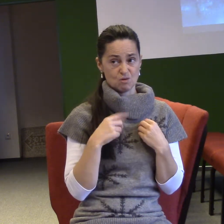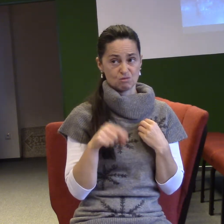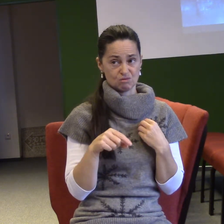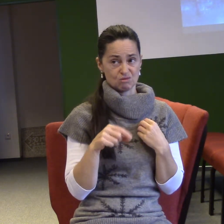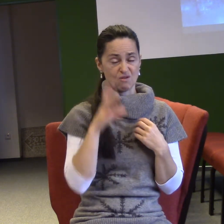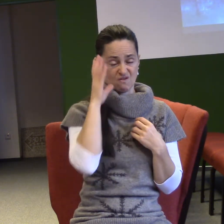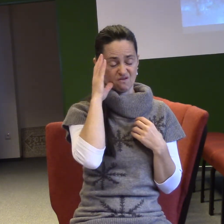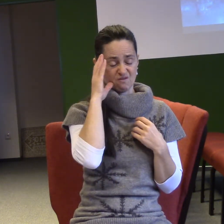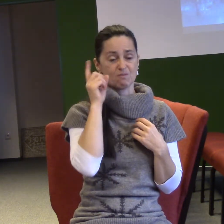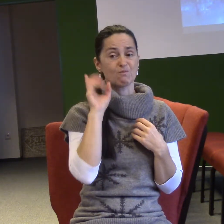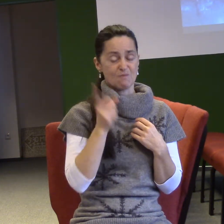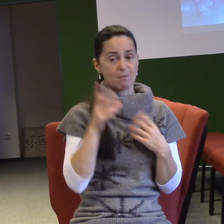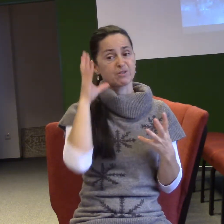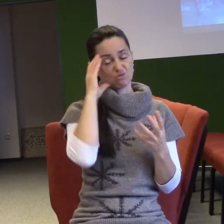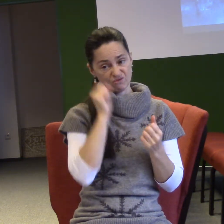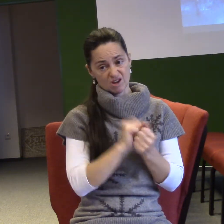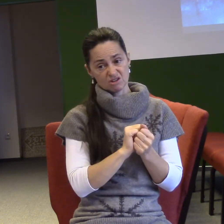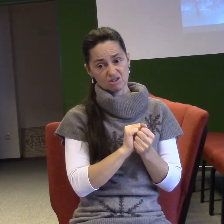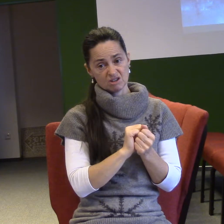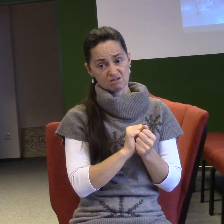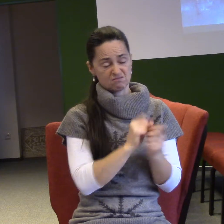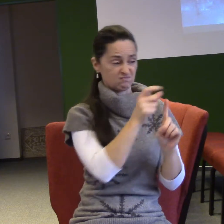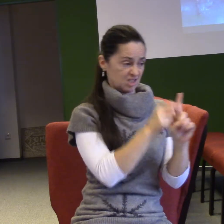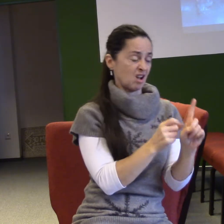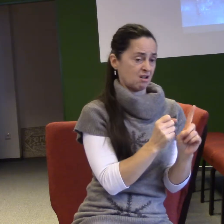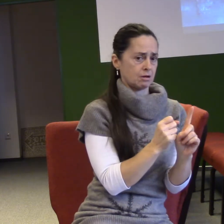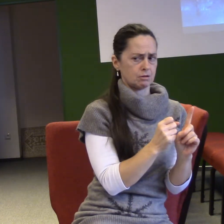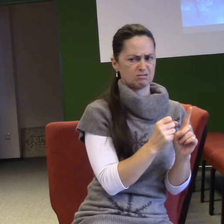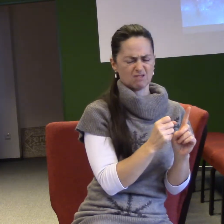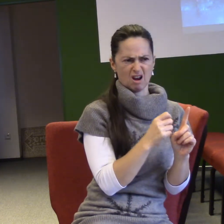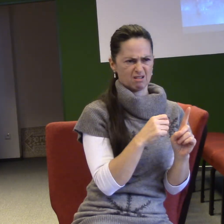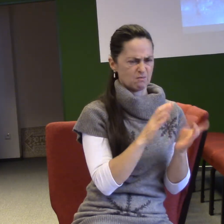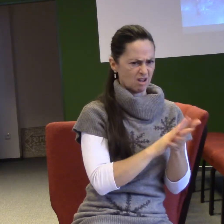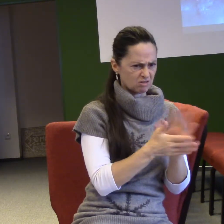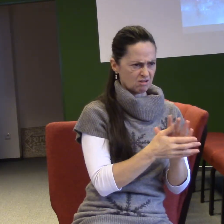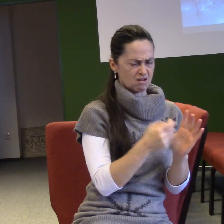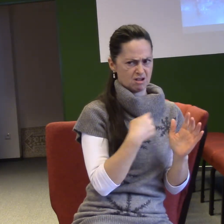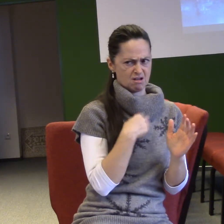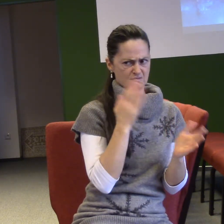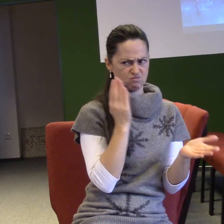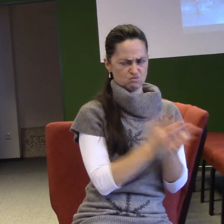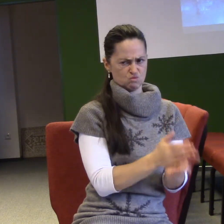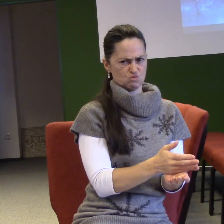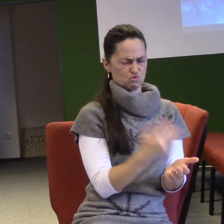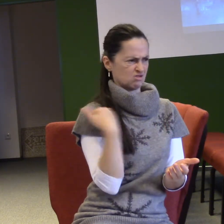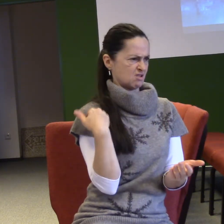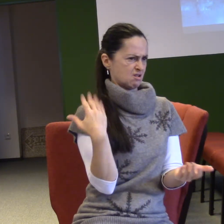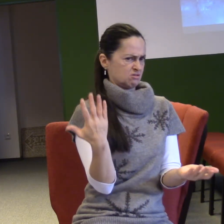My jsme staří. A víte, byla to pravda, byli staří? Byli staří. Jenomže